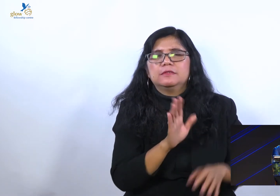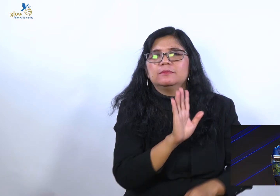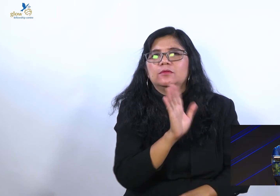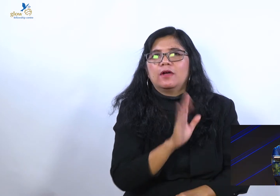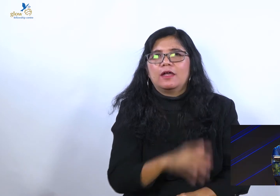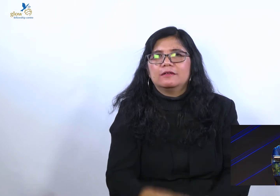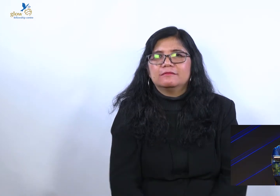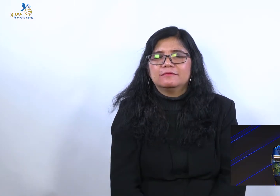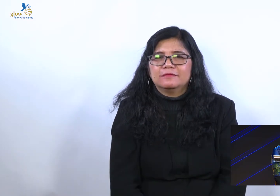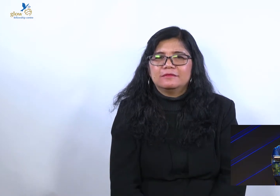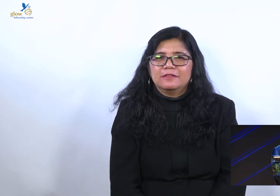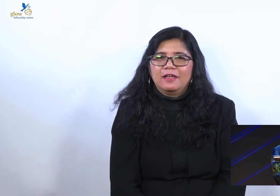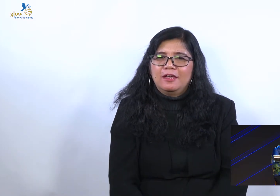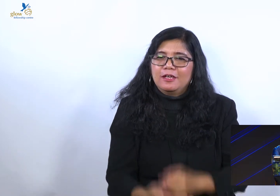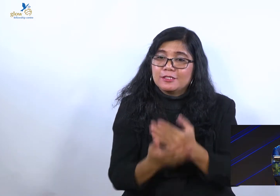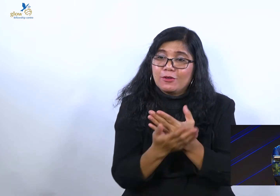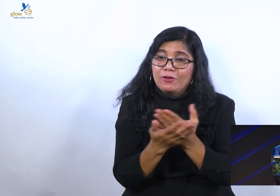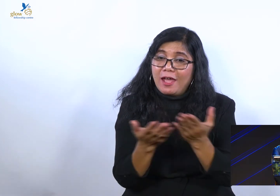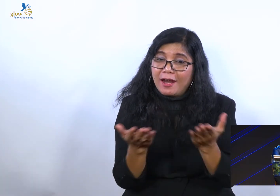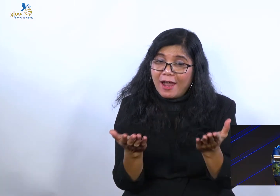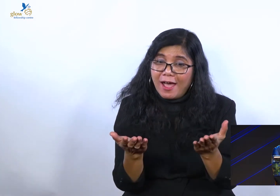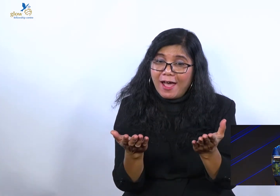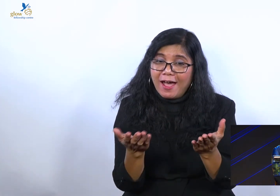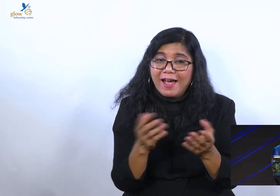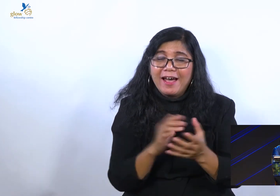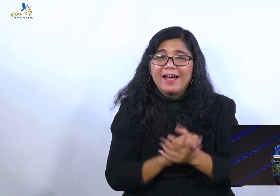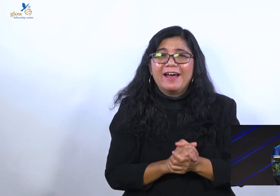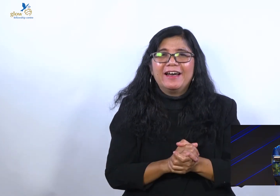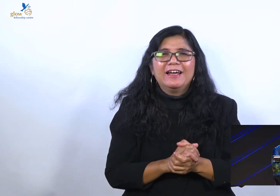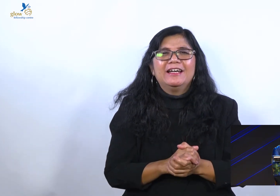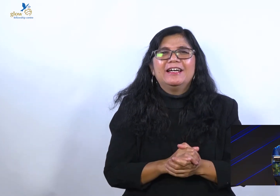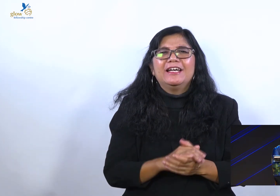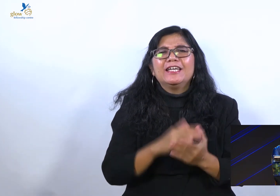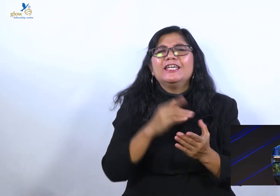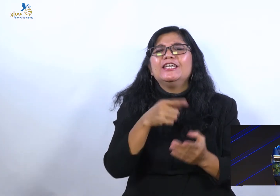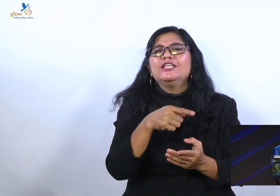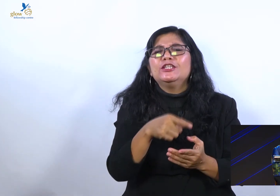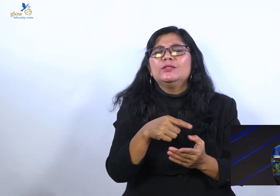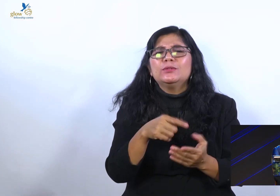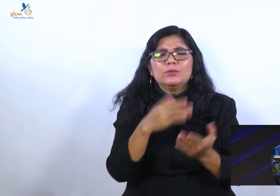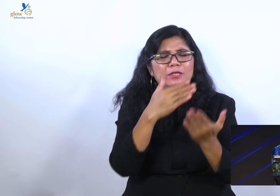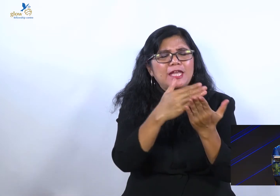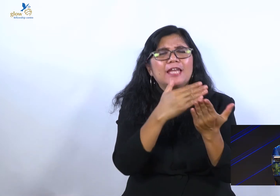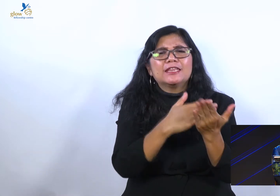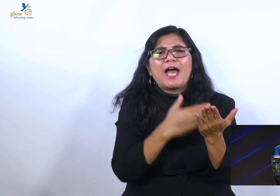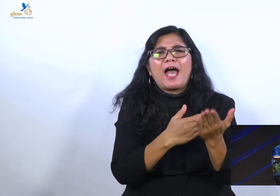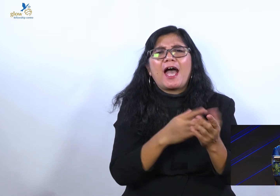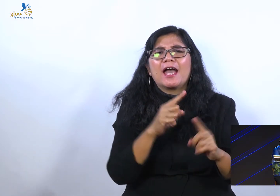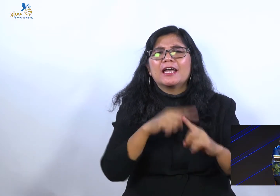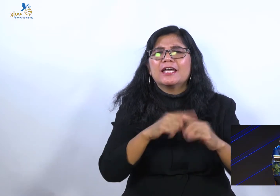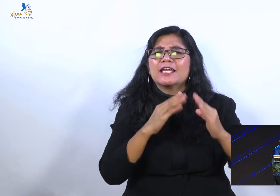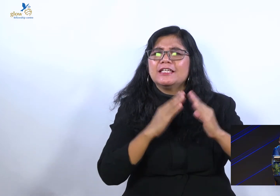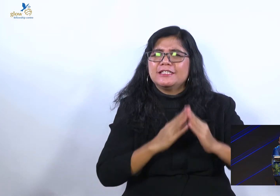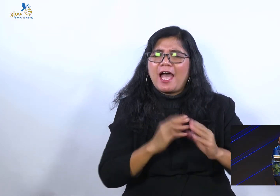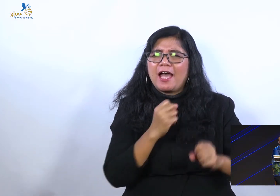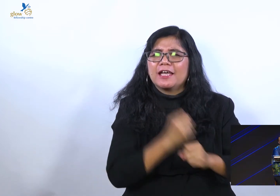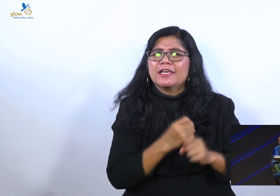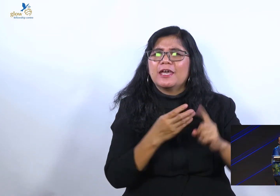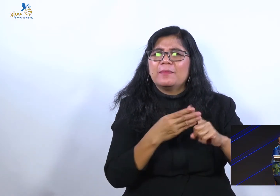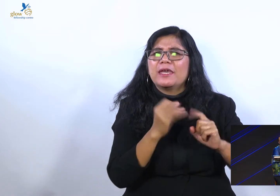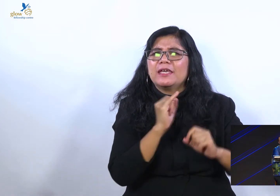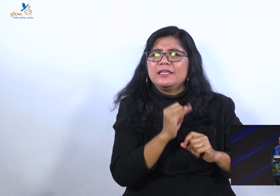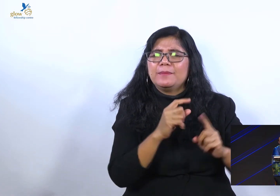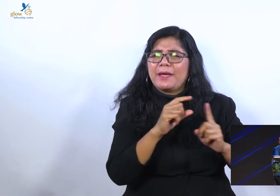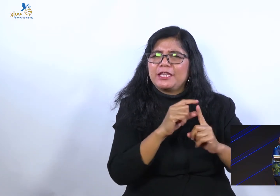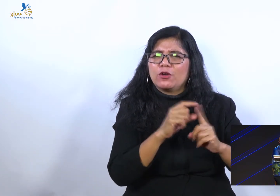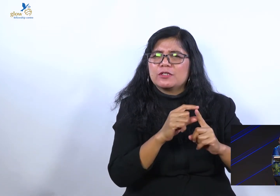Saudara sudah offside. Tata gereja kita memang berbeda. Orang karismatik memang percaya bahasa roh.